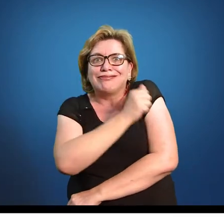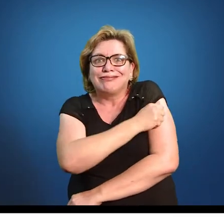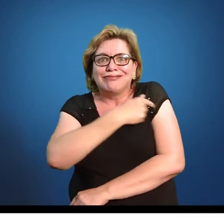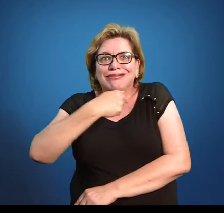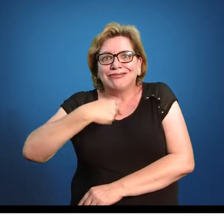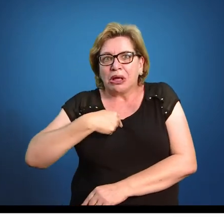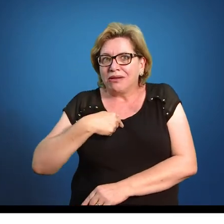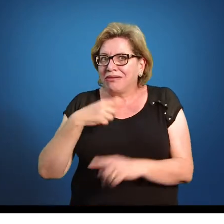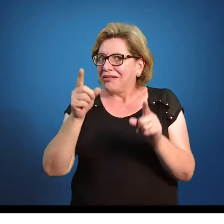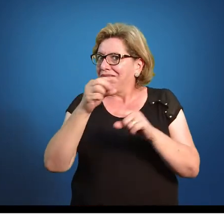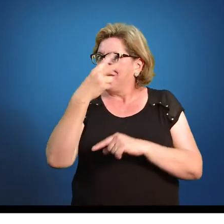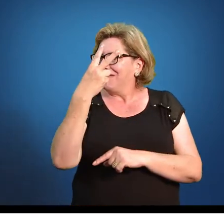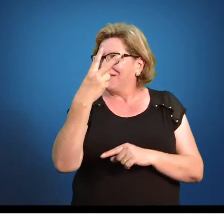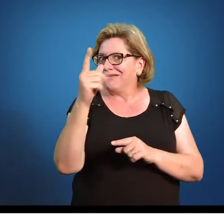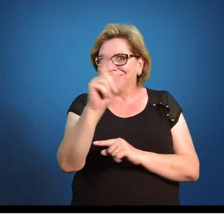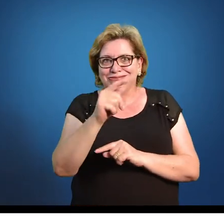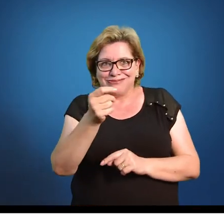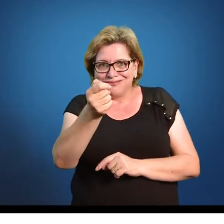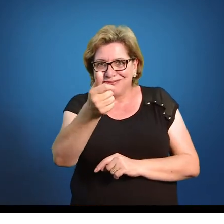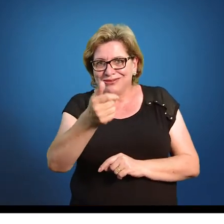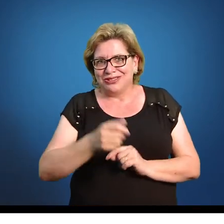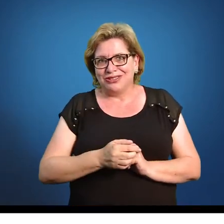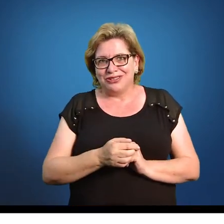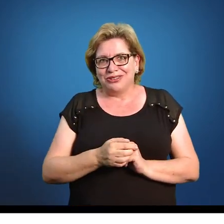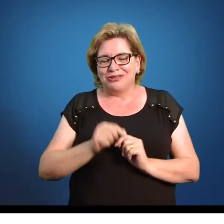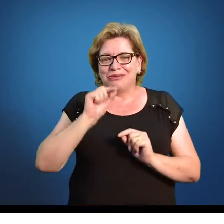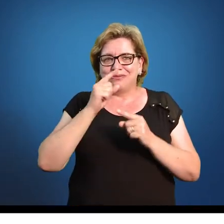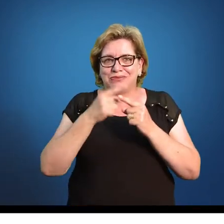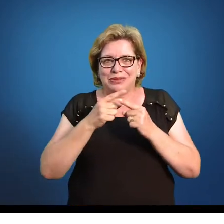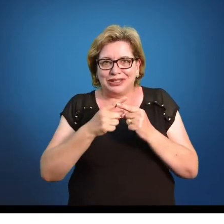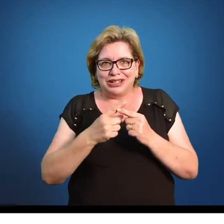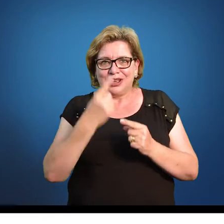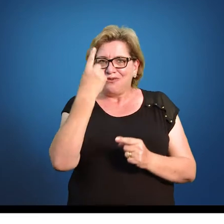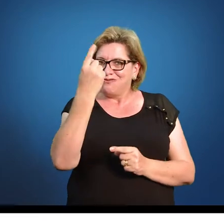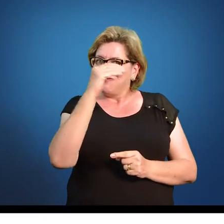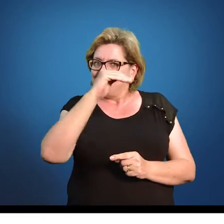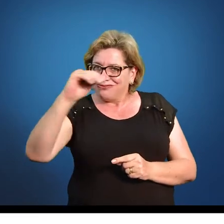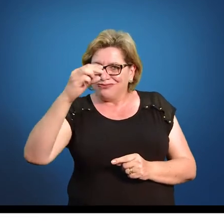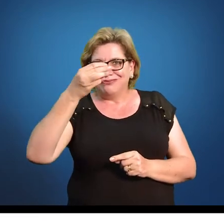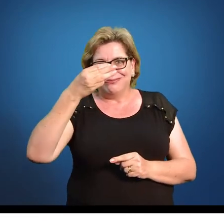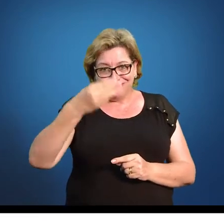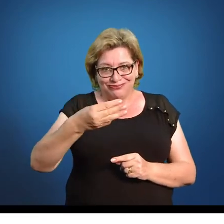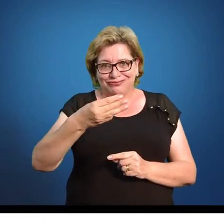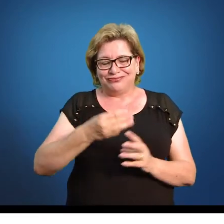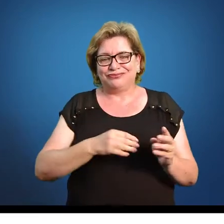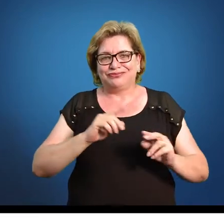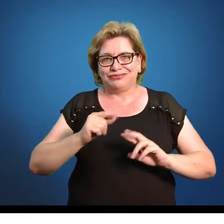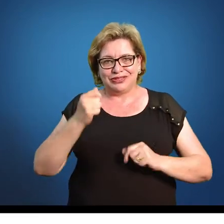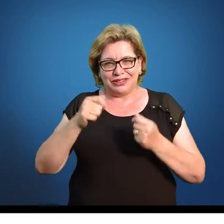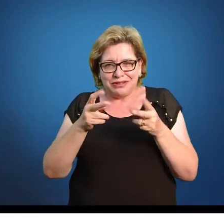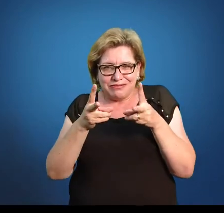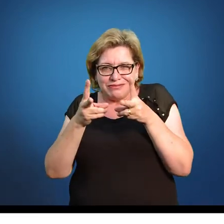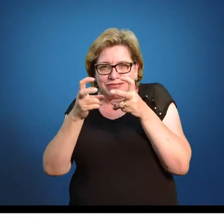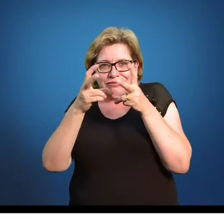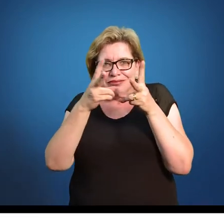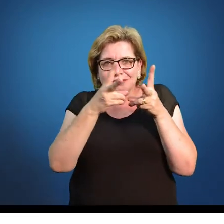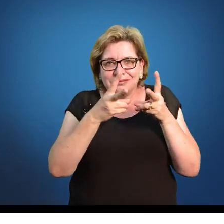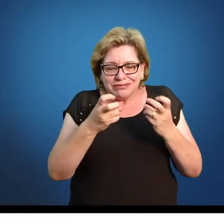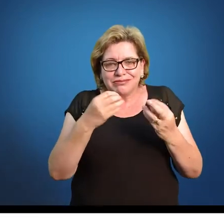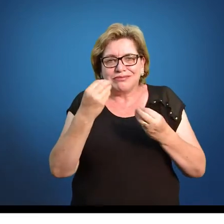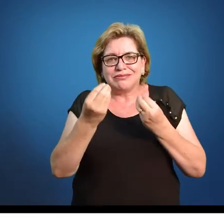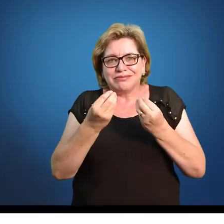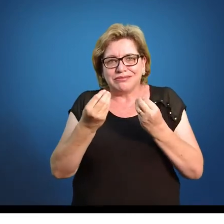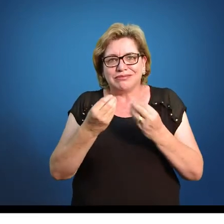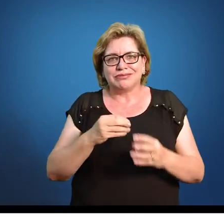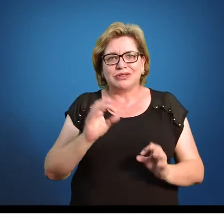Então ela não é tão pequena assim. Porque cada aluno ali representa um terço da turma. Então é essa a diferença que você tem que entender. Isso